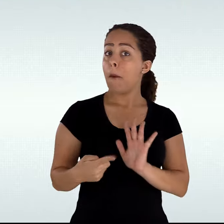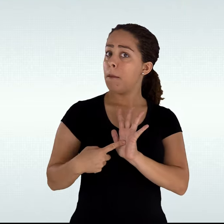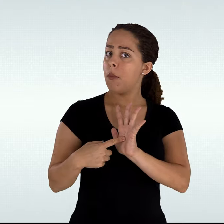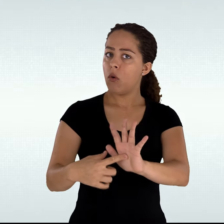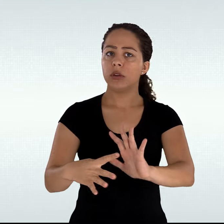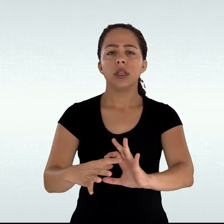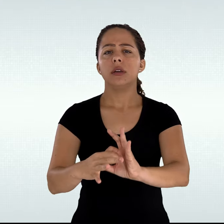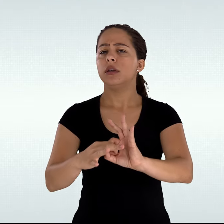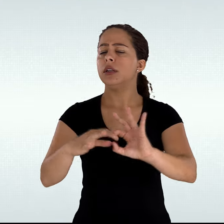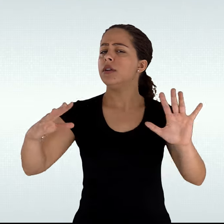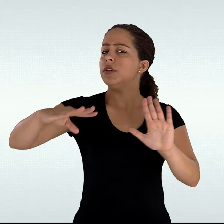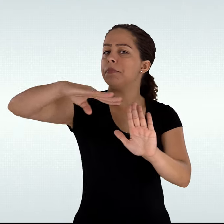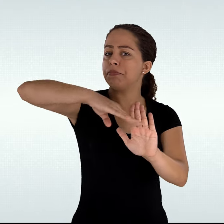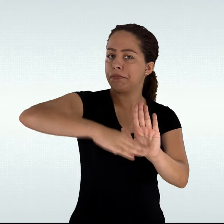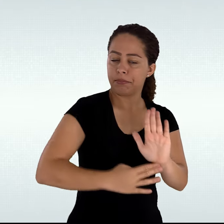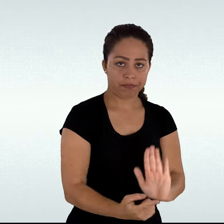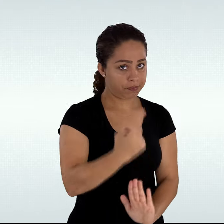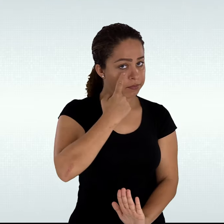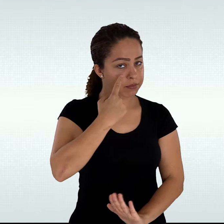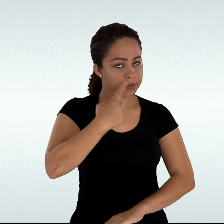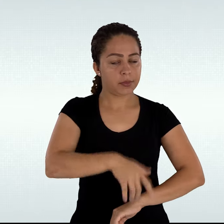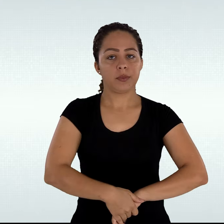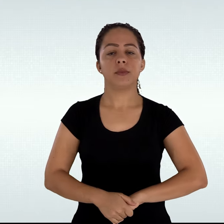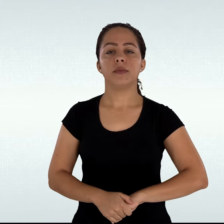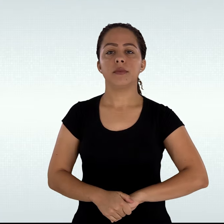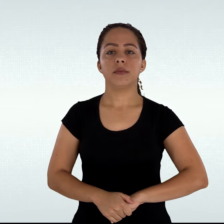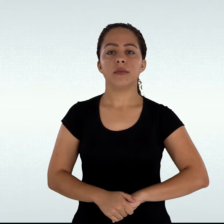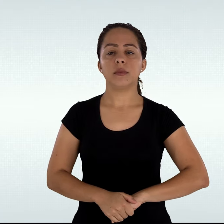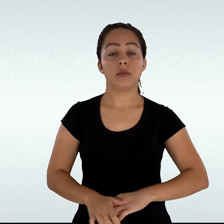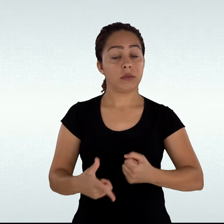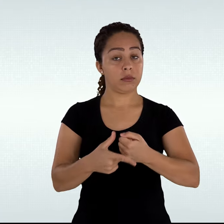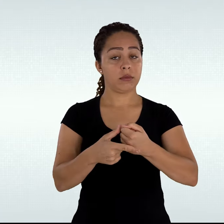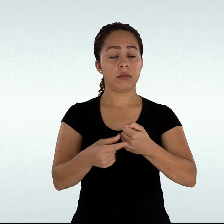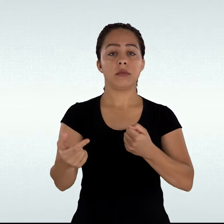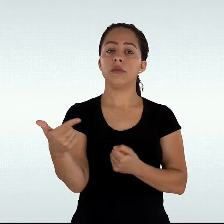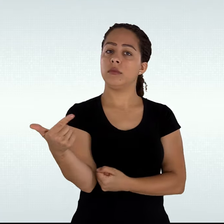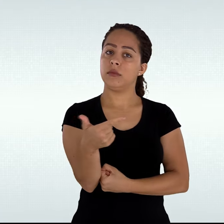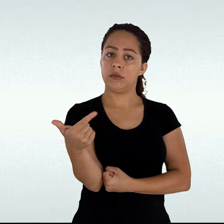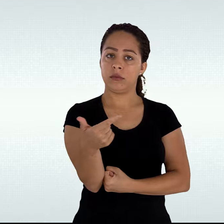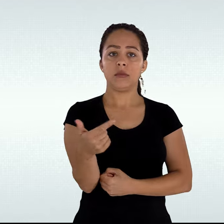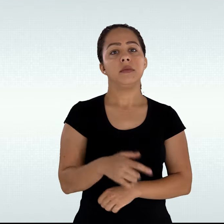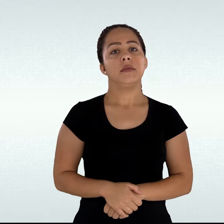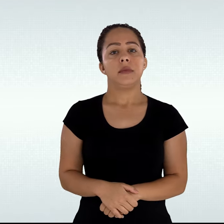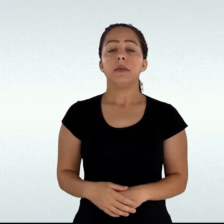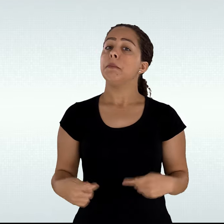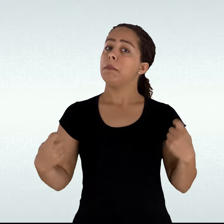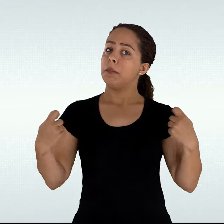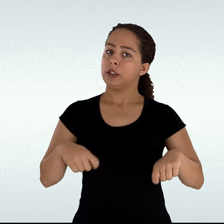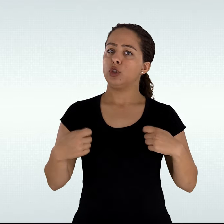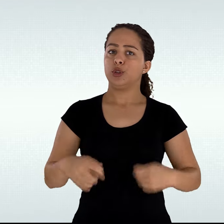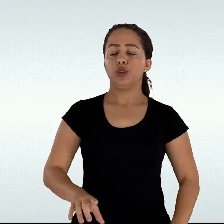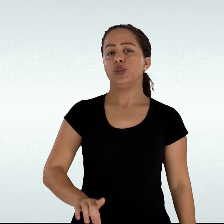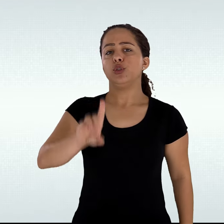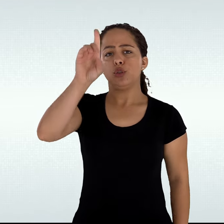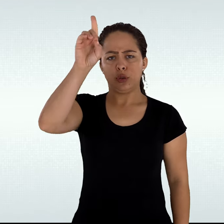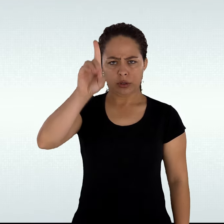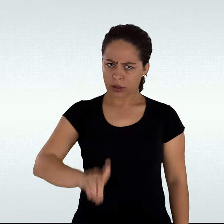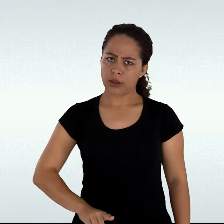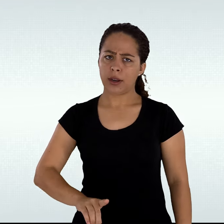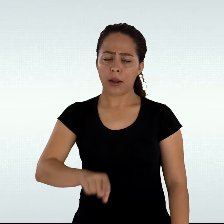do nome social e dá e libera o seguinte sobre os procedimentos. Artigo 2º Deve